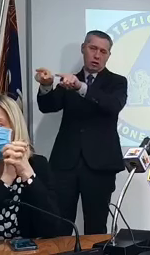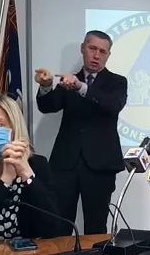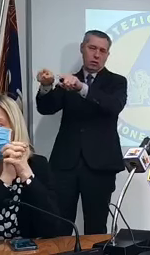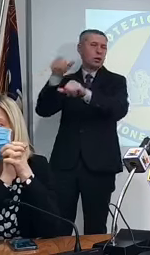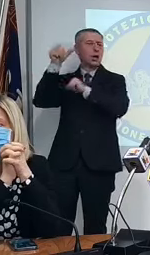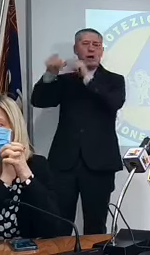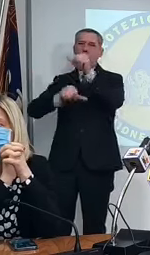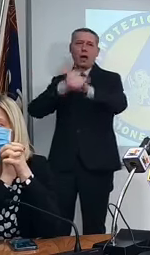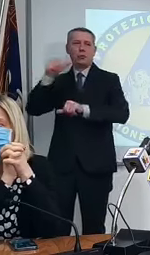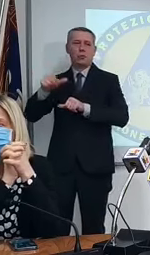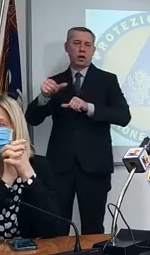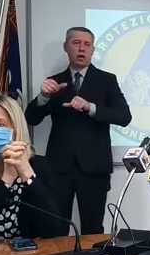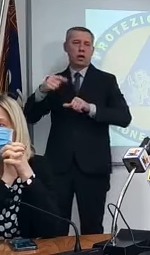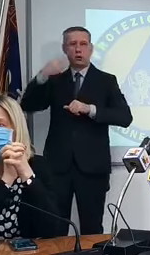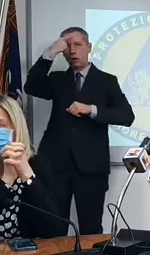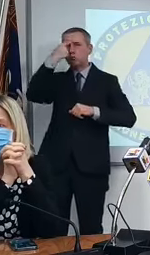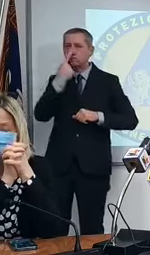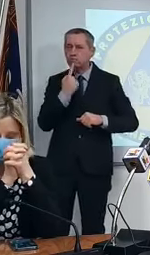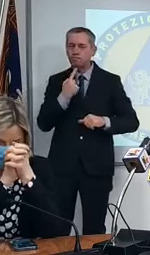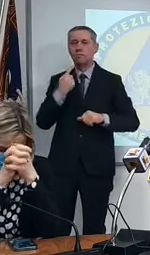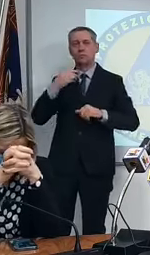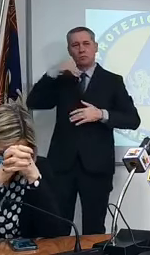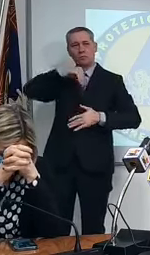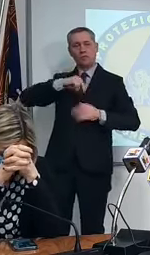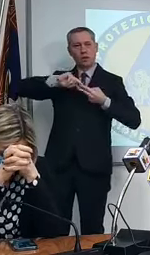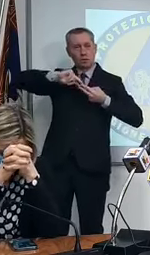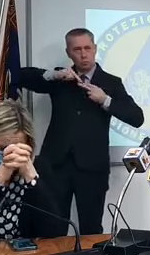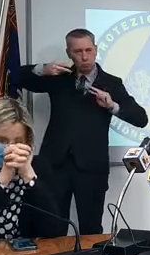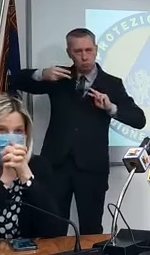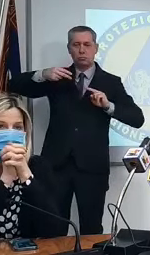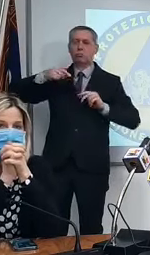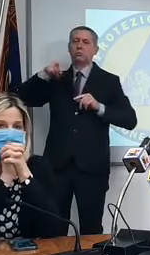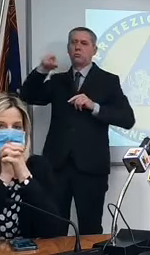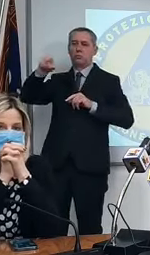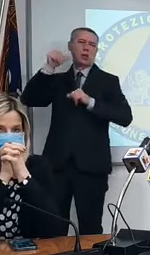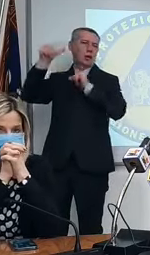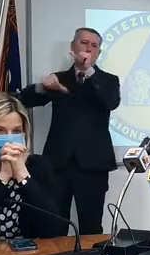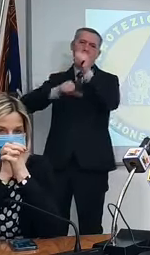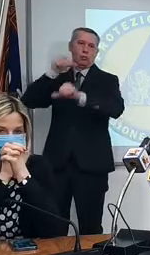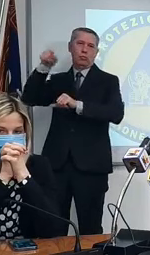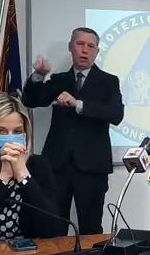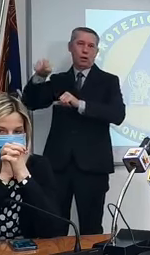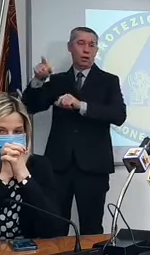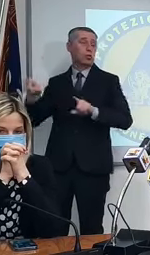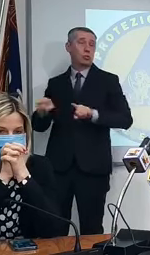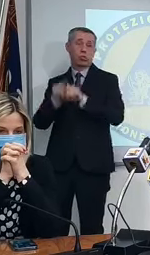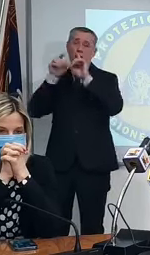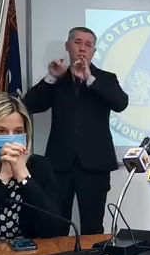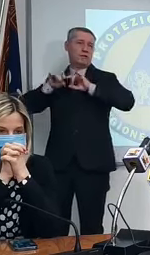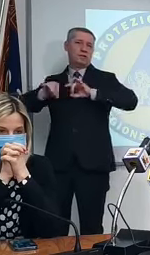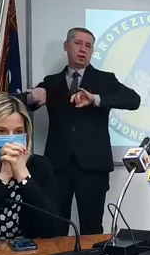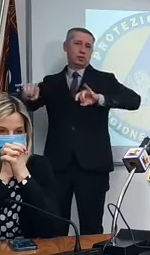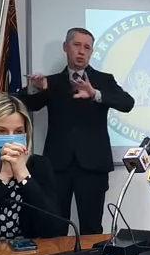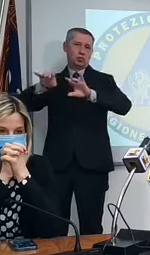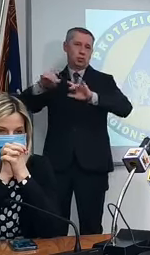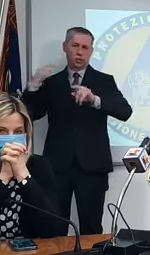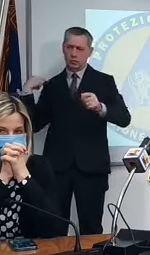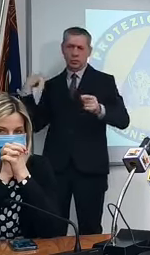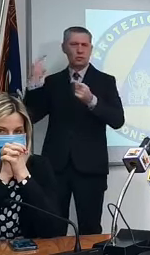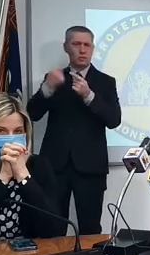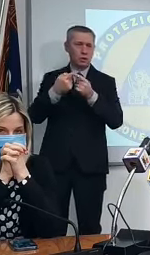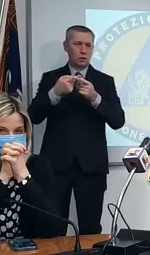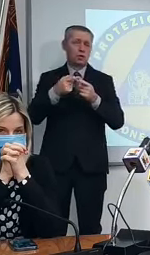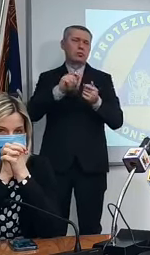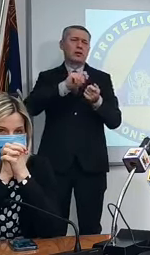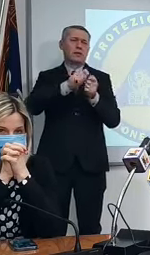il suo aspetto il suo il suo codice genetico per certi aspetti no? ha dei geni nei quali ci sono delle mutazioni varianti ce ne